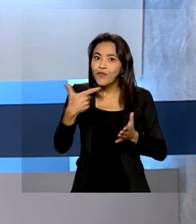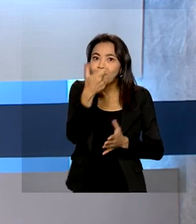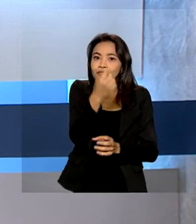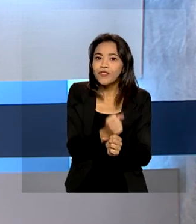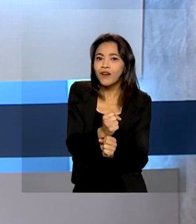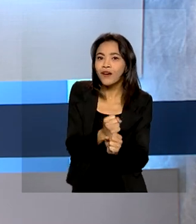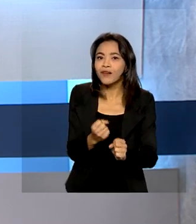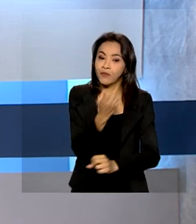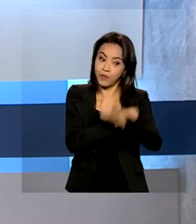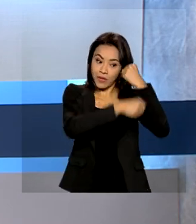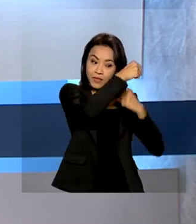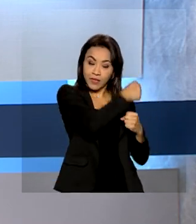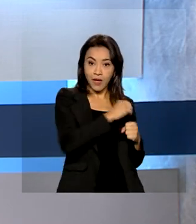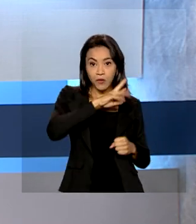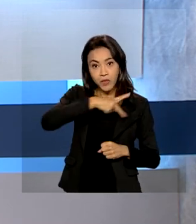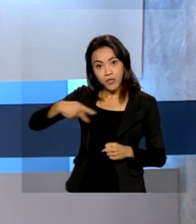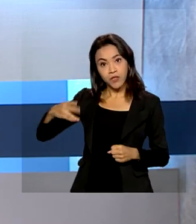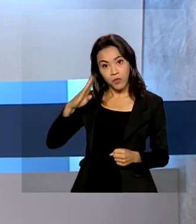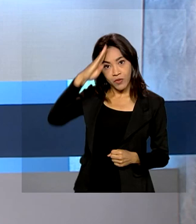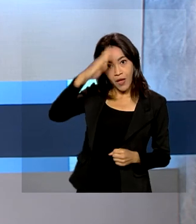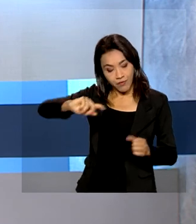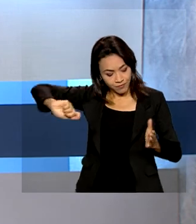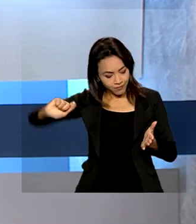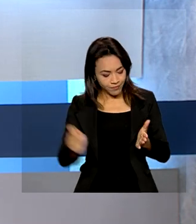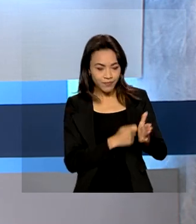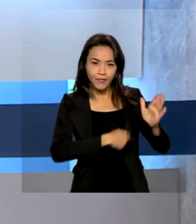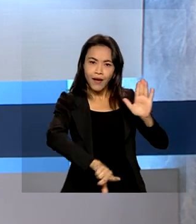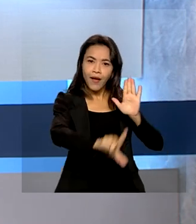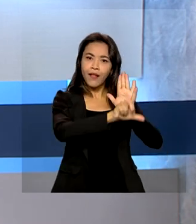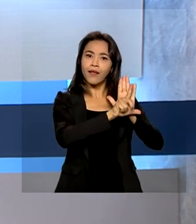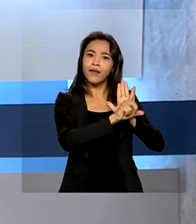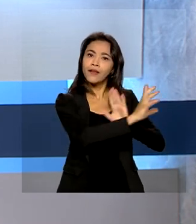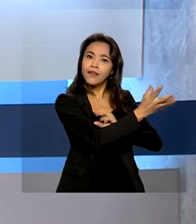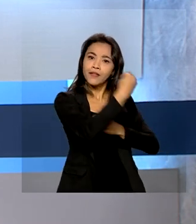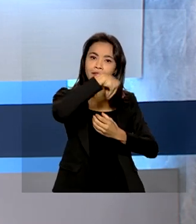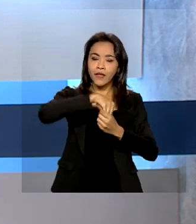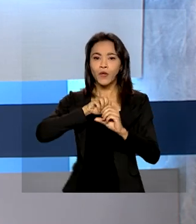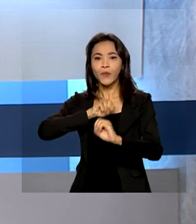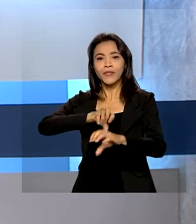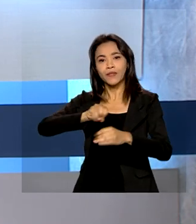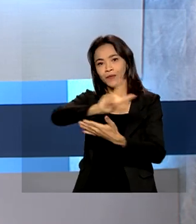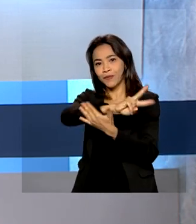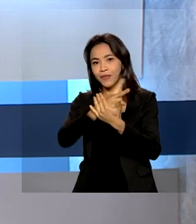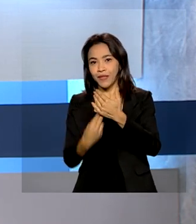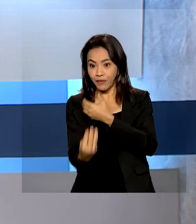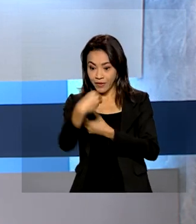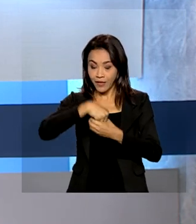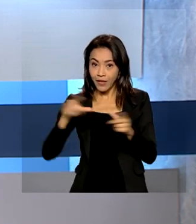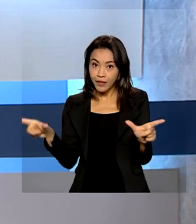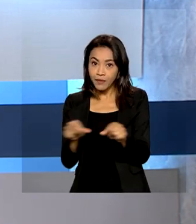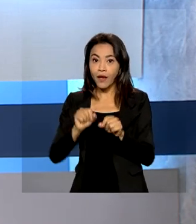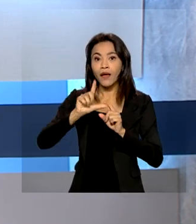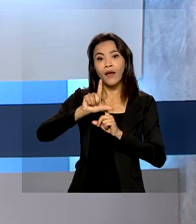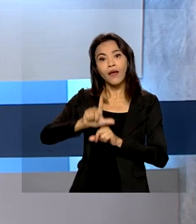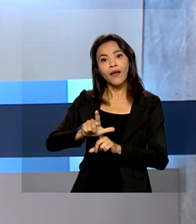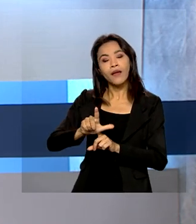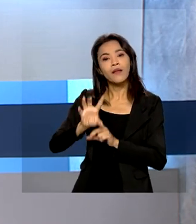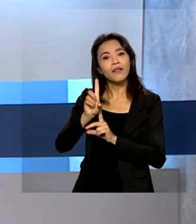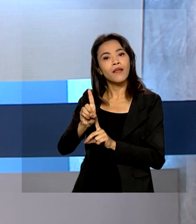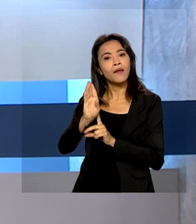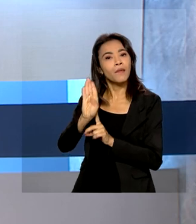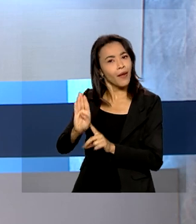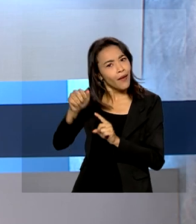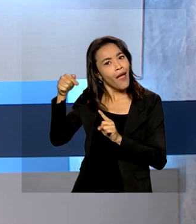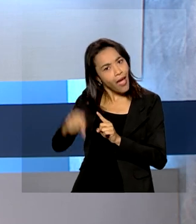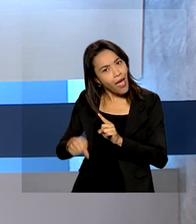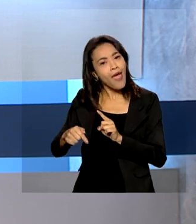passado, o presidente Jair Bolsonaro sancionou uma lei que insere a educação bilíngue dos surdos na lei de diretrizes e bases da educação como